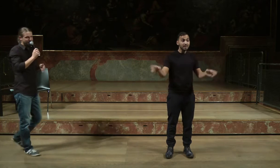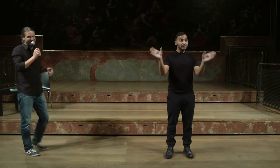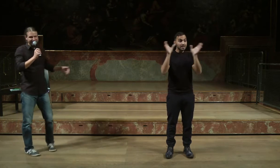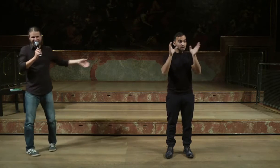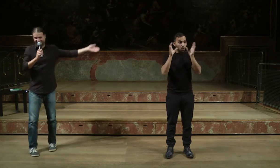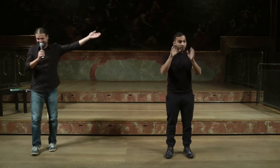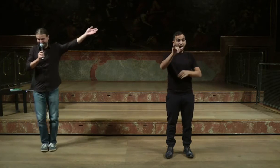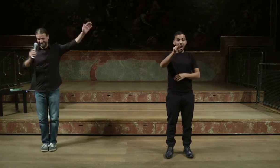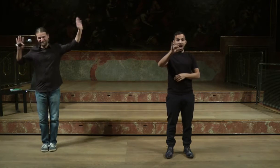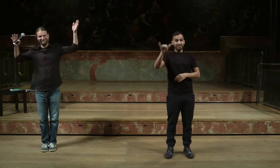Anja!